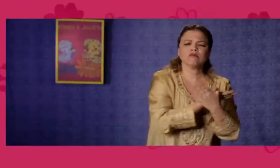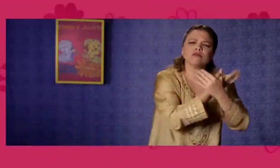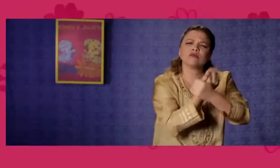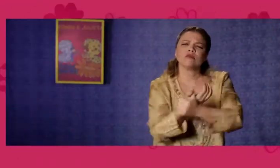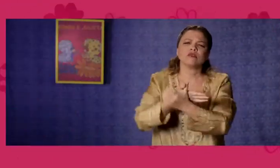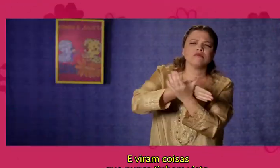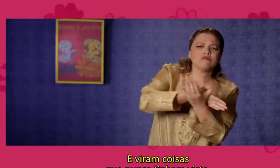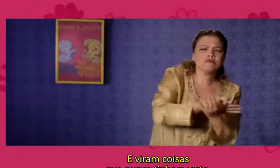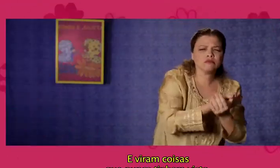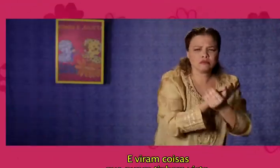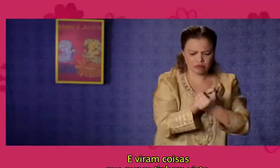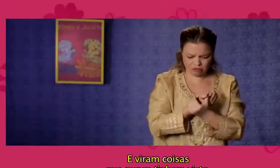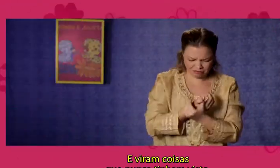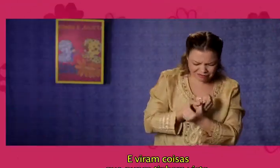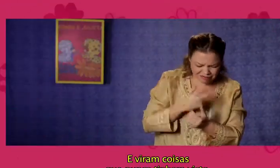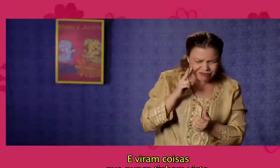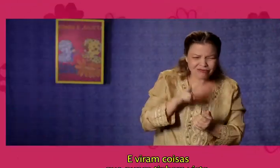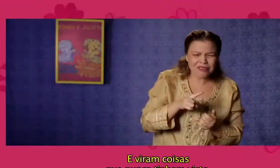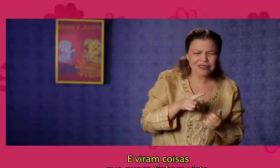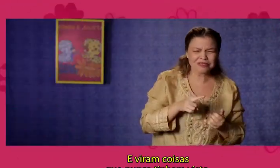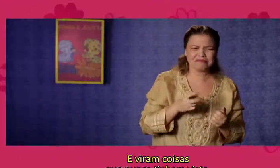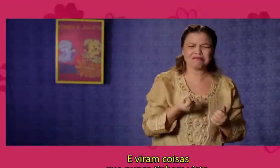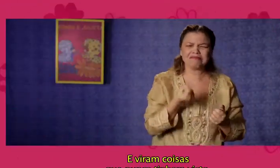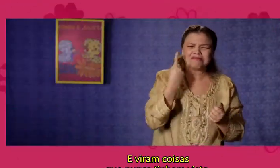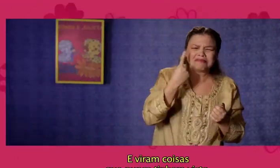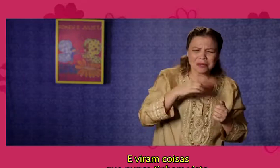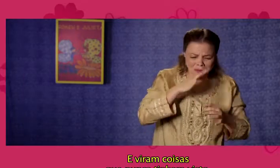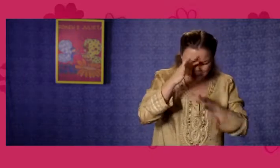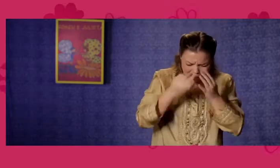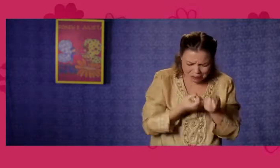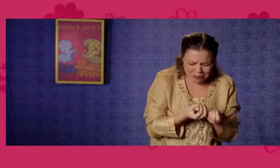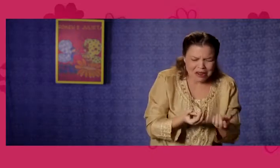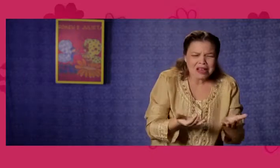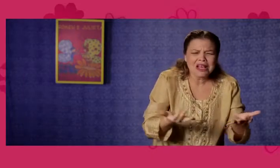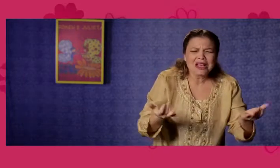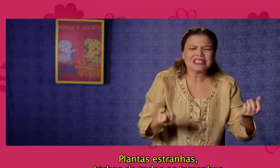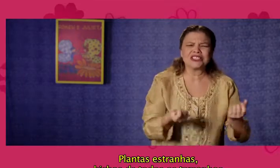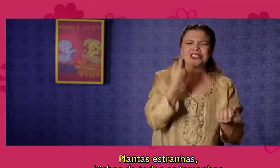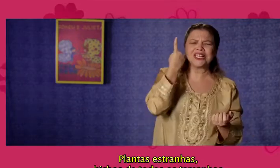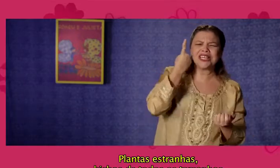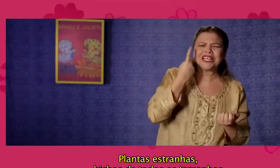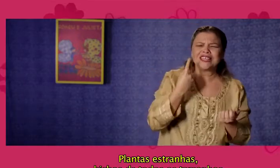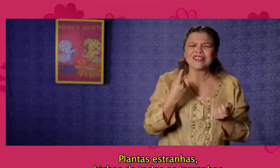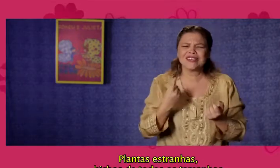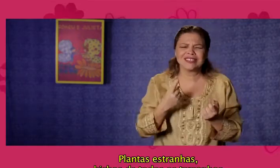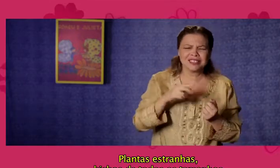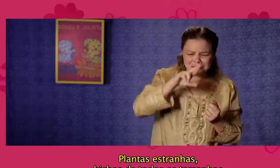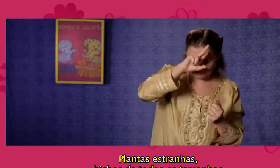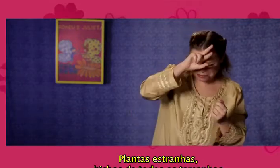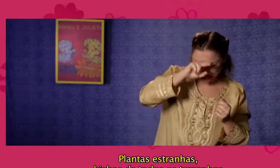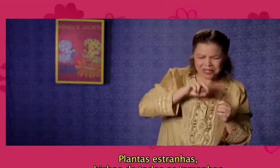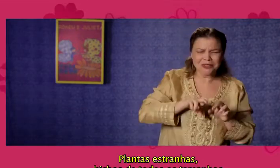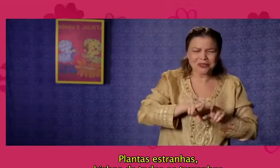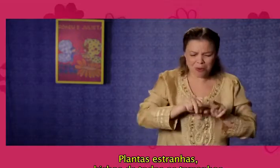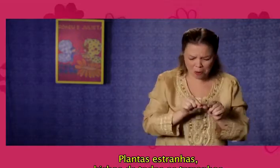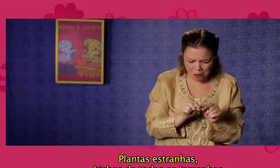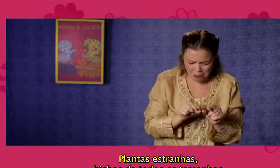E viram coisas que nunca tinham visto. Plantas estranhas. Bichos de